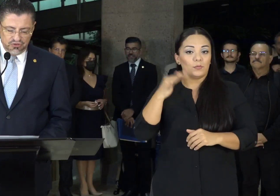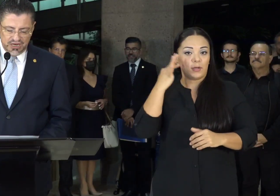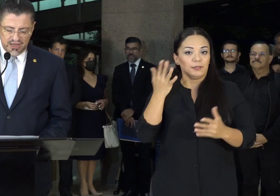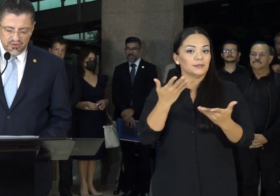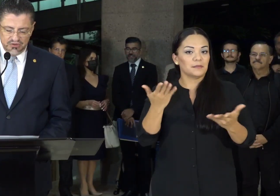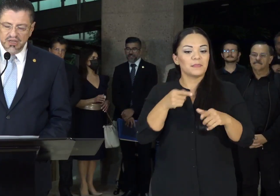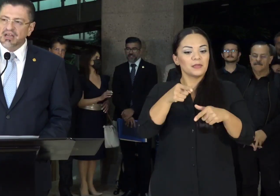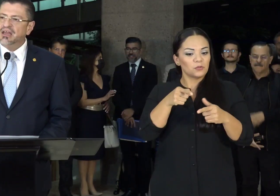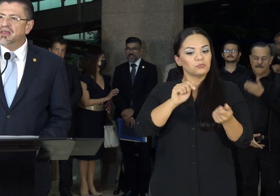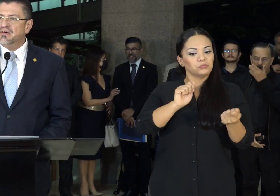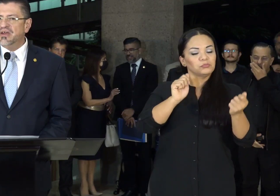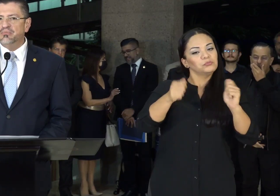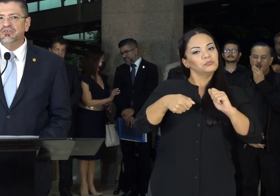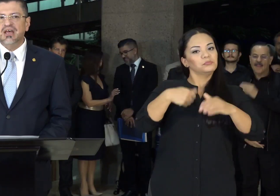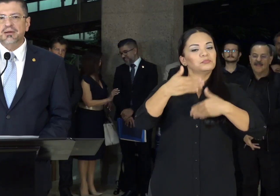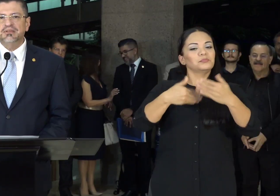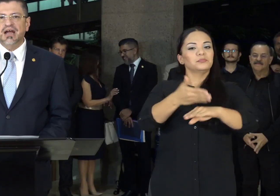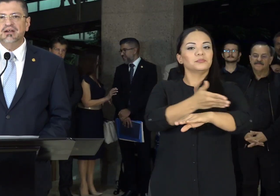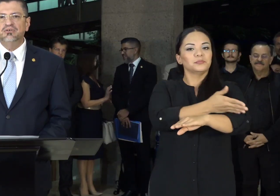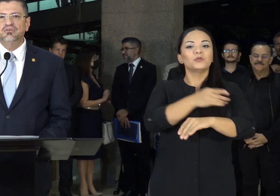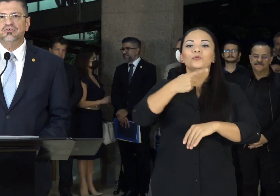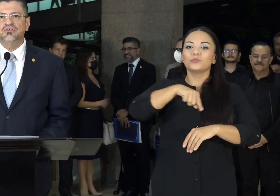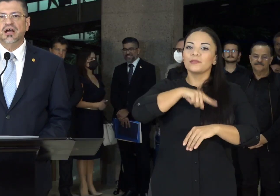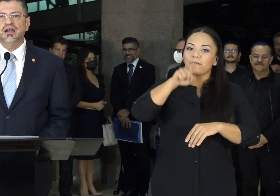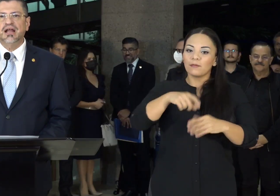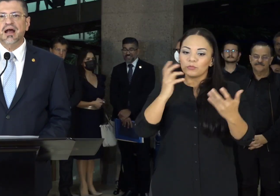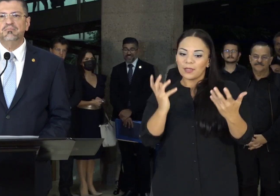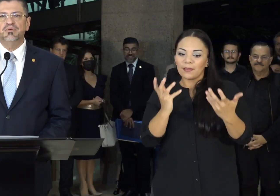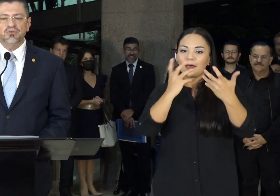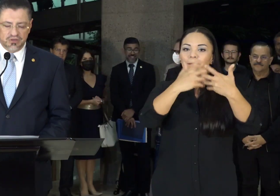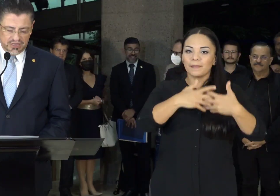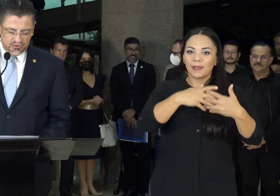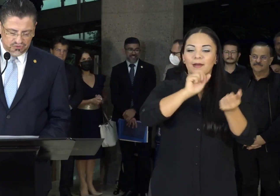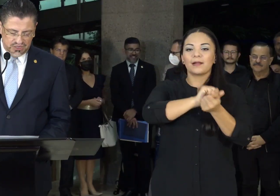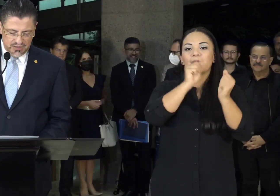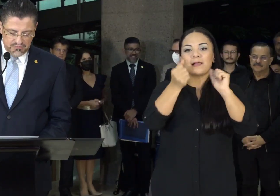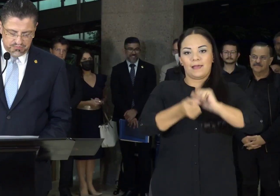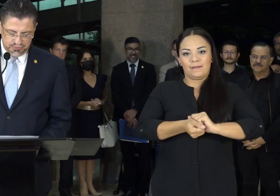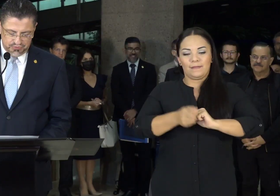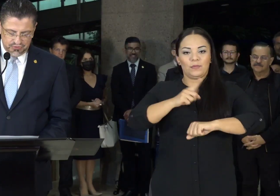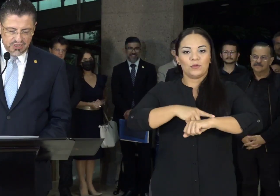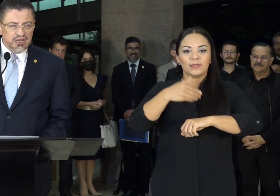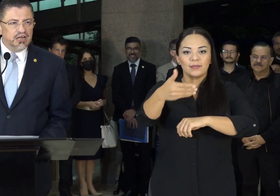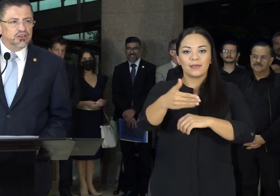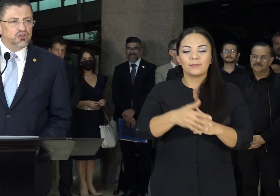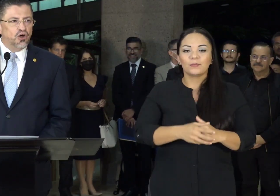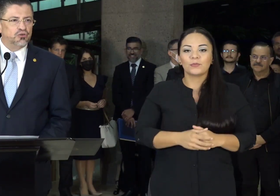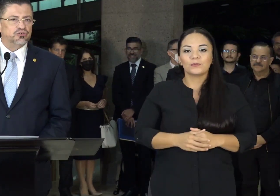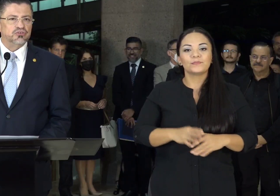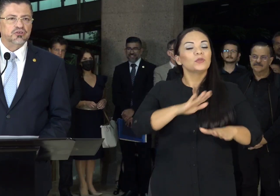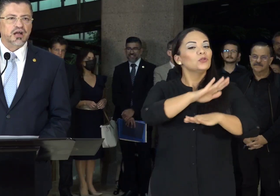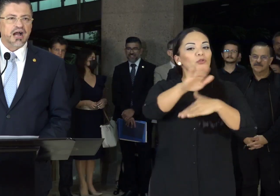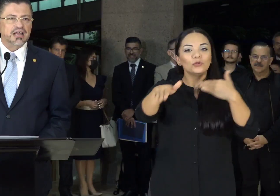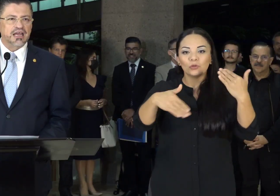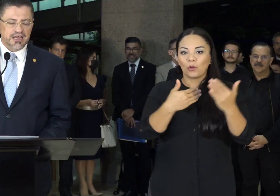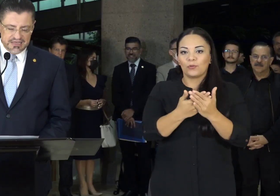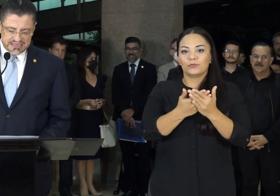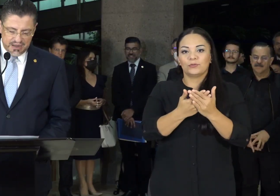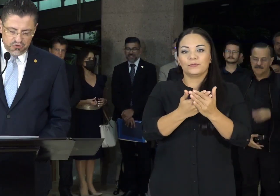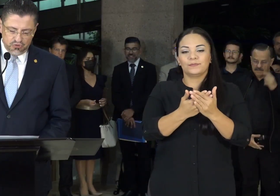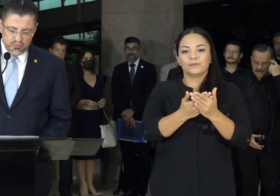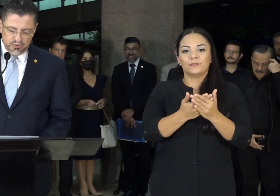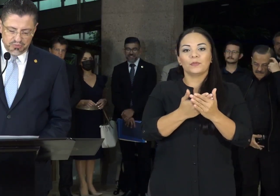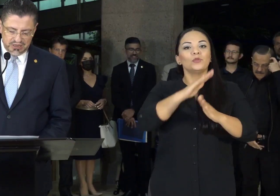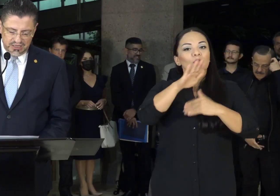evolucionado y debemos adaptarnos al cambio de los tiempos. Todos aquí